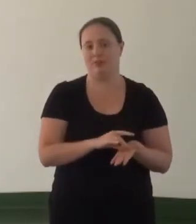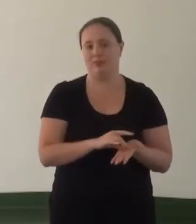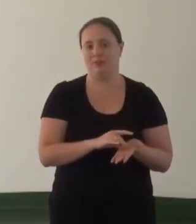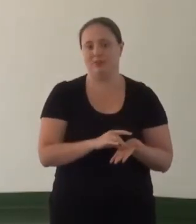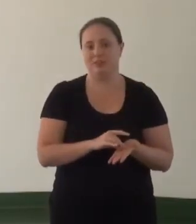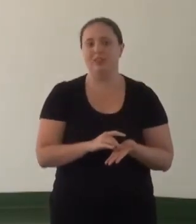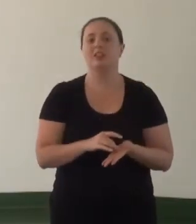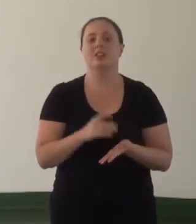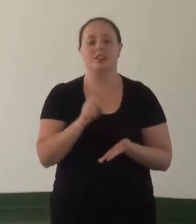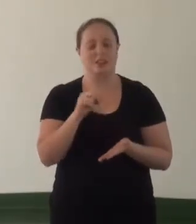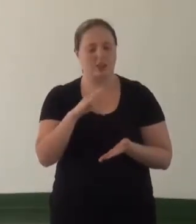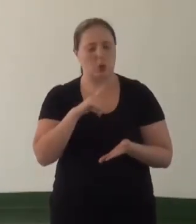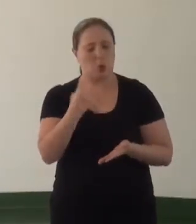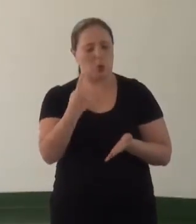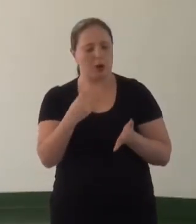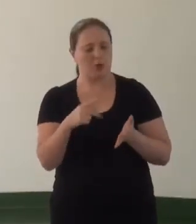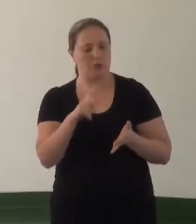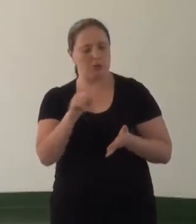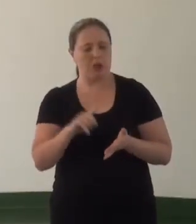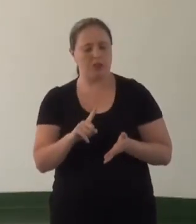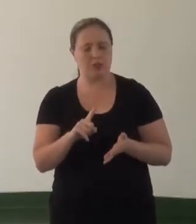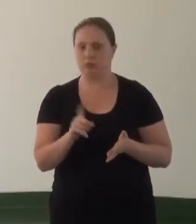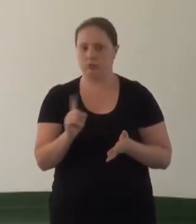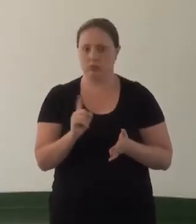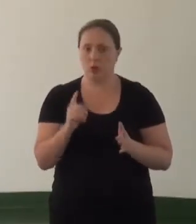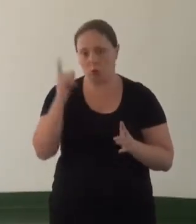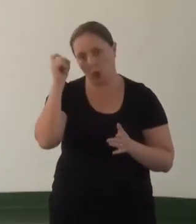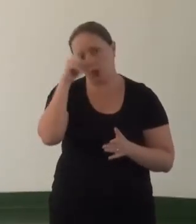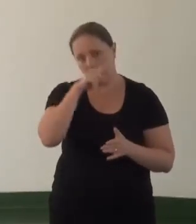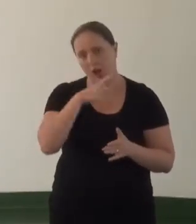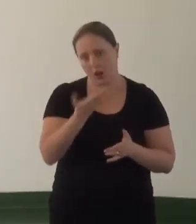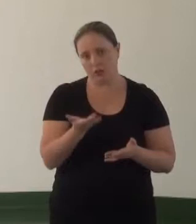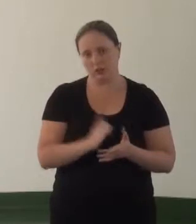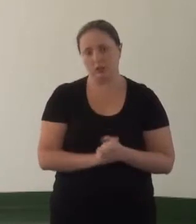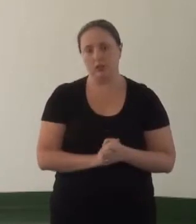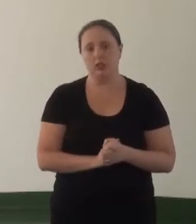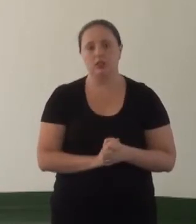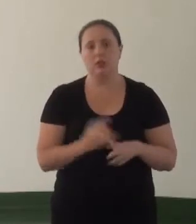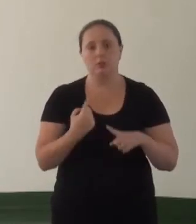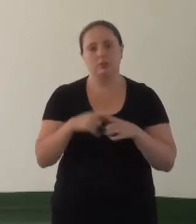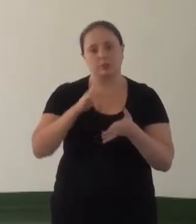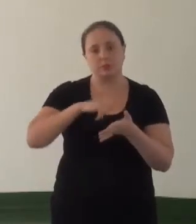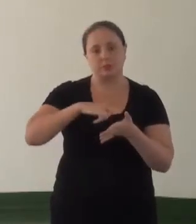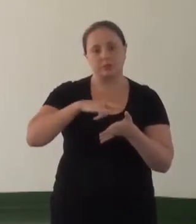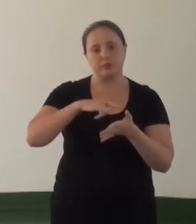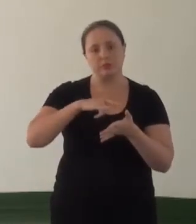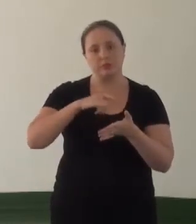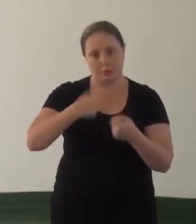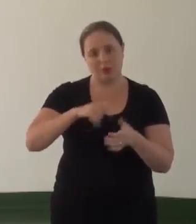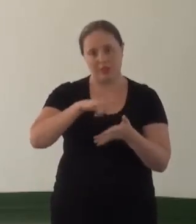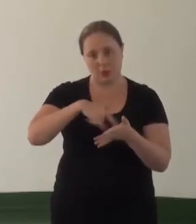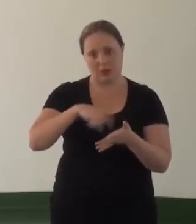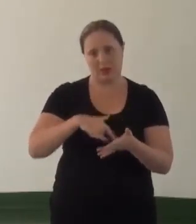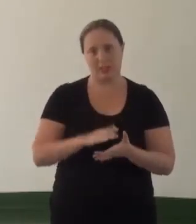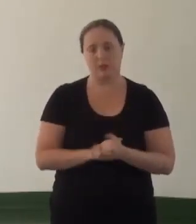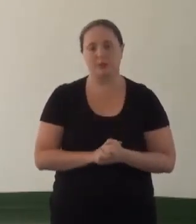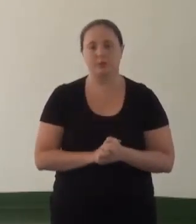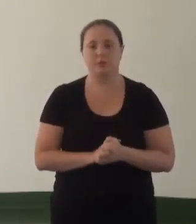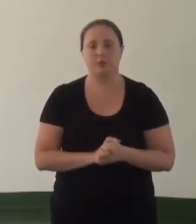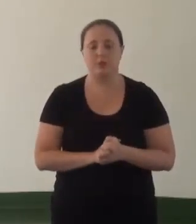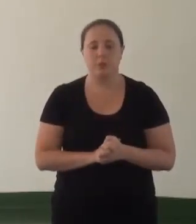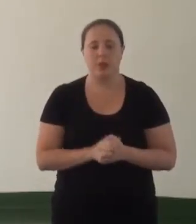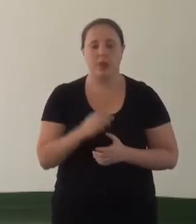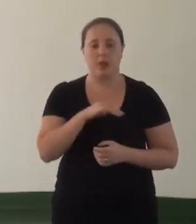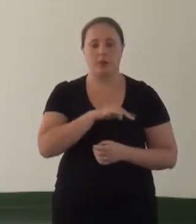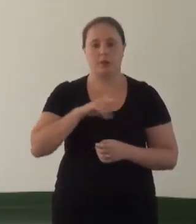Que igual lá, só se tira uma vez e não pode tirar mais. Então, fica complicado, né? A pessoa ter essa documentação. O MP atuar no